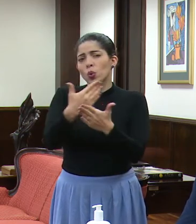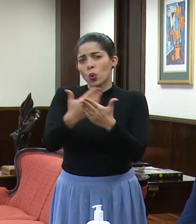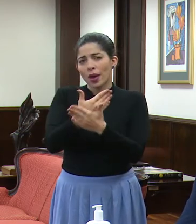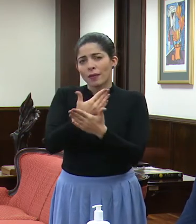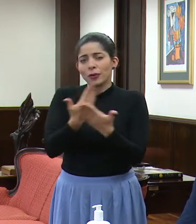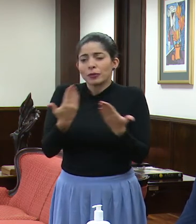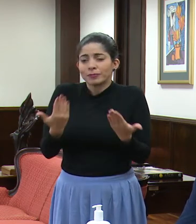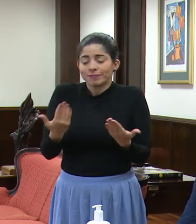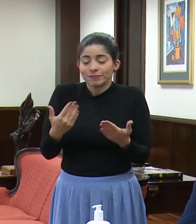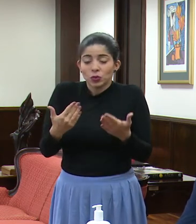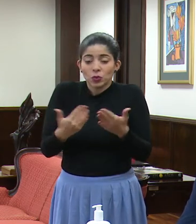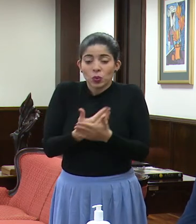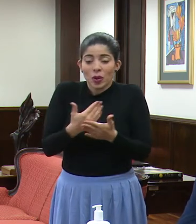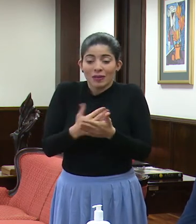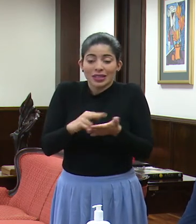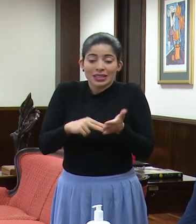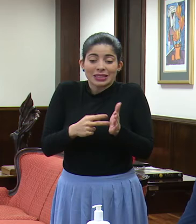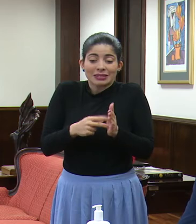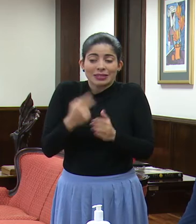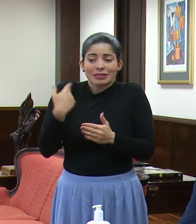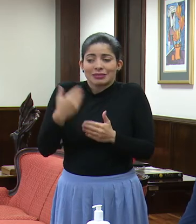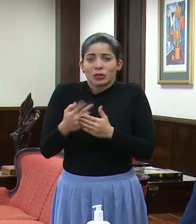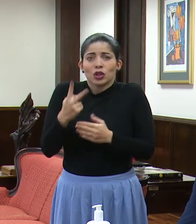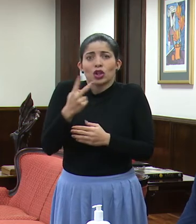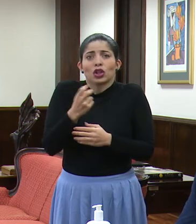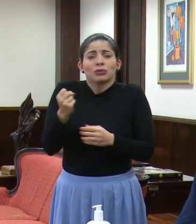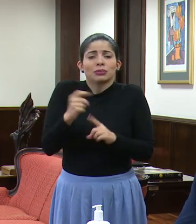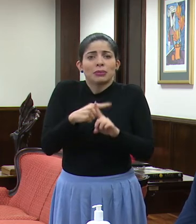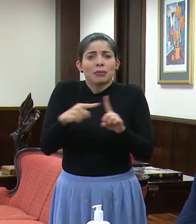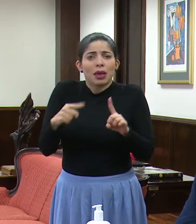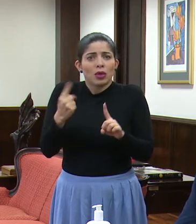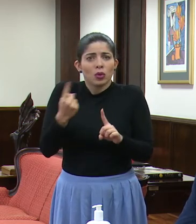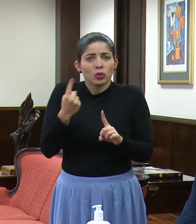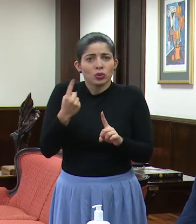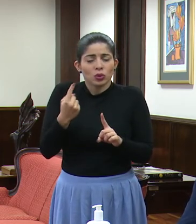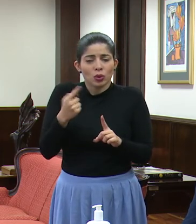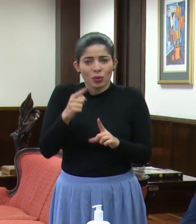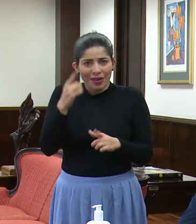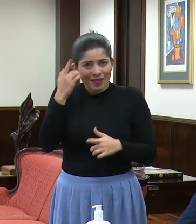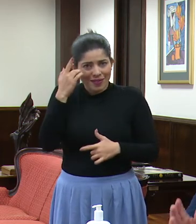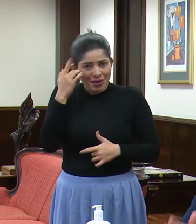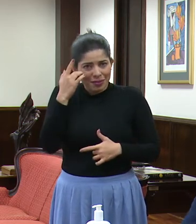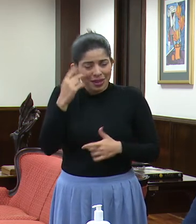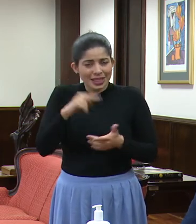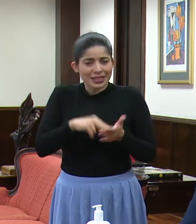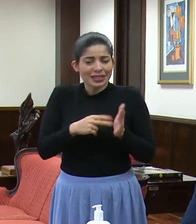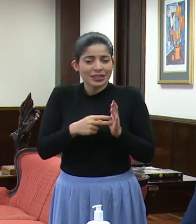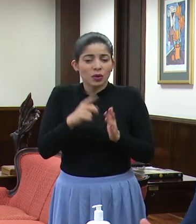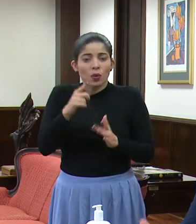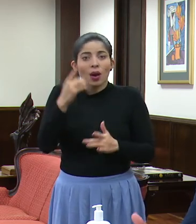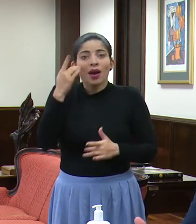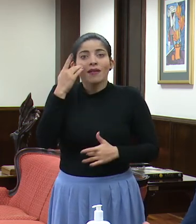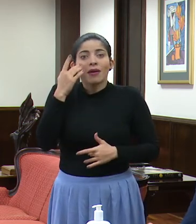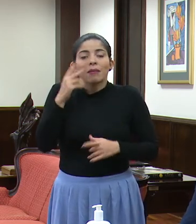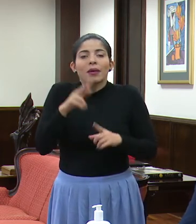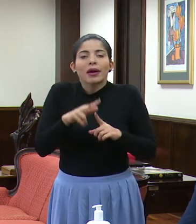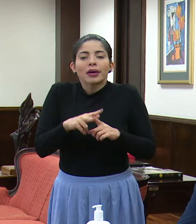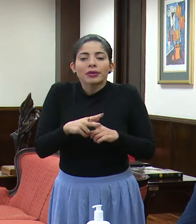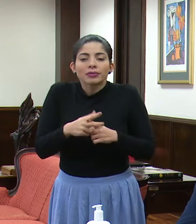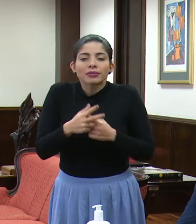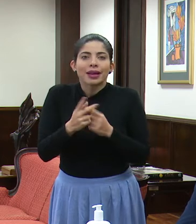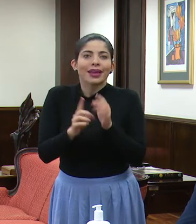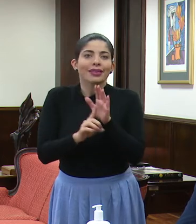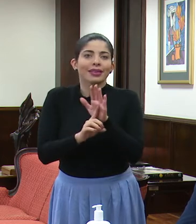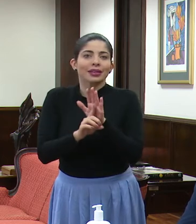Cuando digo relativamente nueva es que llevamos apenas dos meses y medio, ¿verdad? En el transcurso de una enfermedad es una enfermedad en desarrollo. Es una